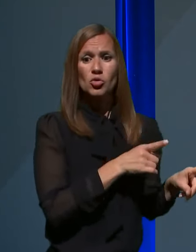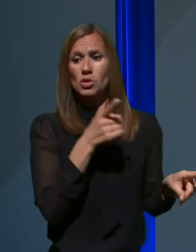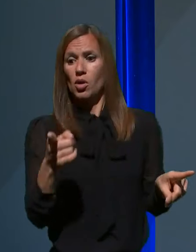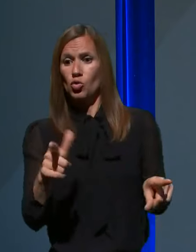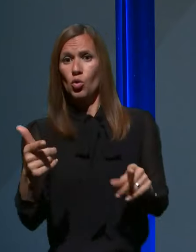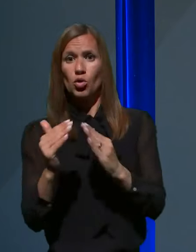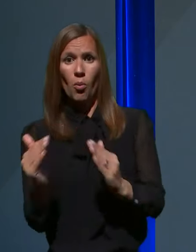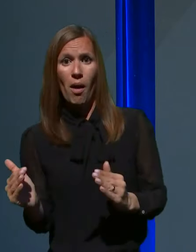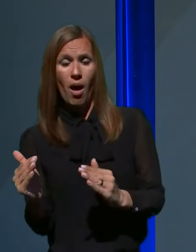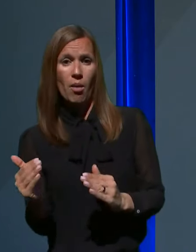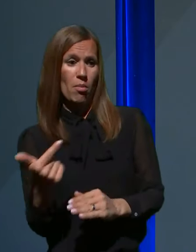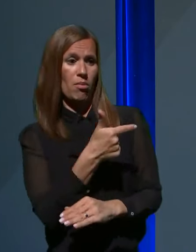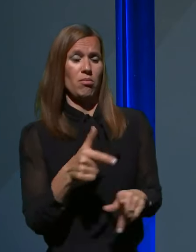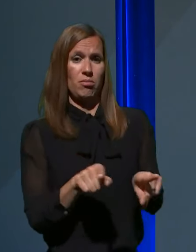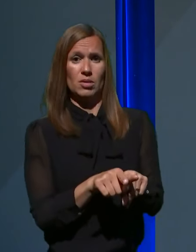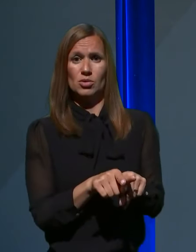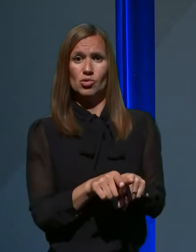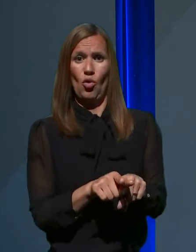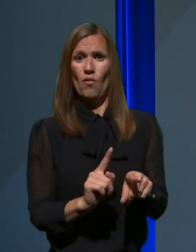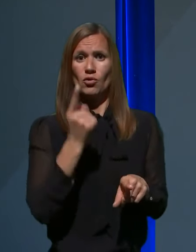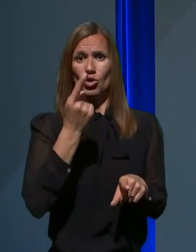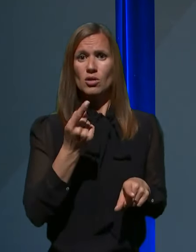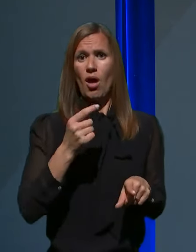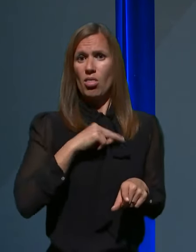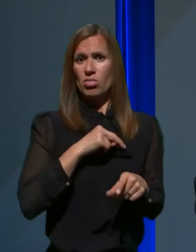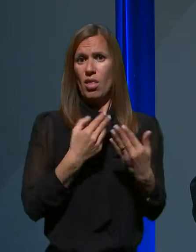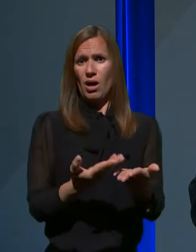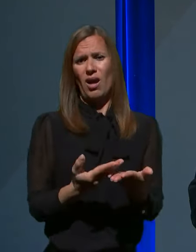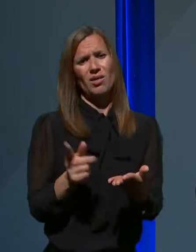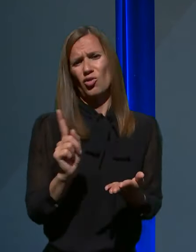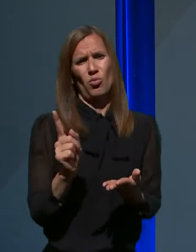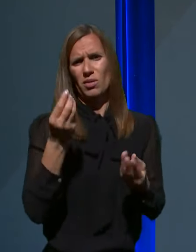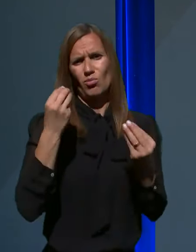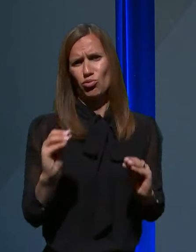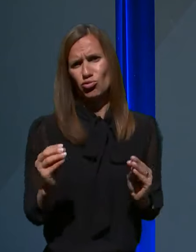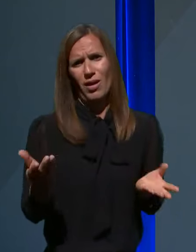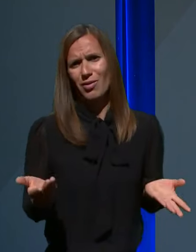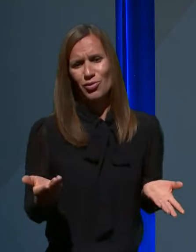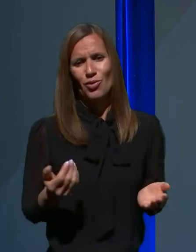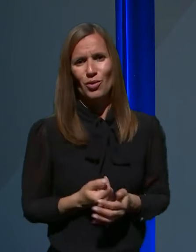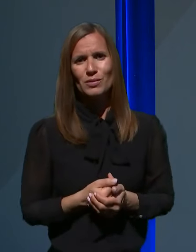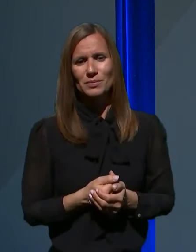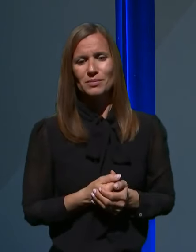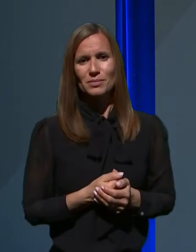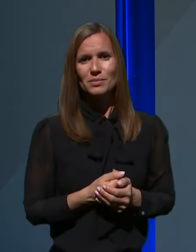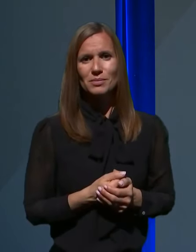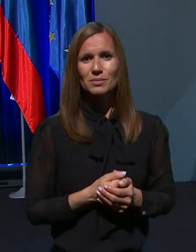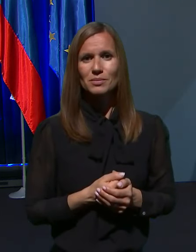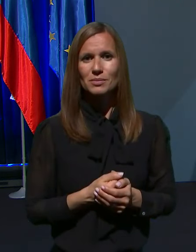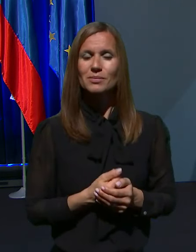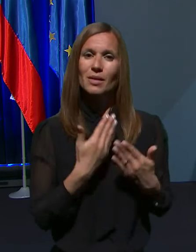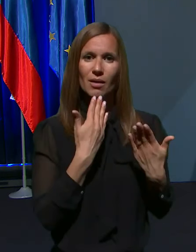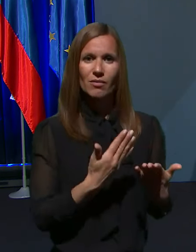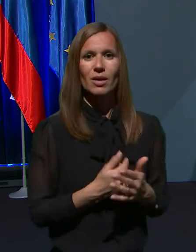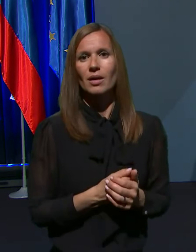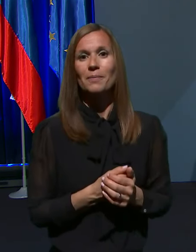enako v enaki višini dodatek, ki je le namenjen nekim specifičnim razmeram. Hvala lepa.